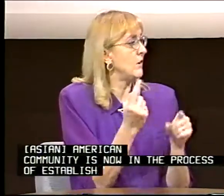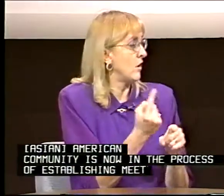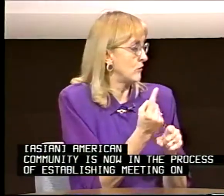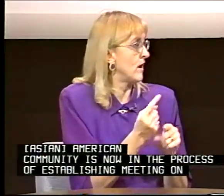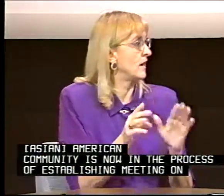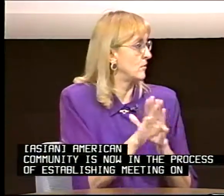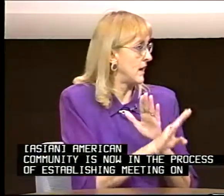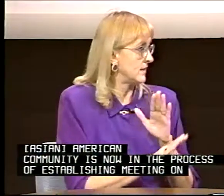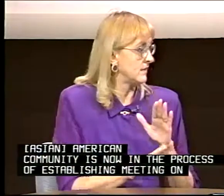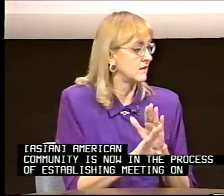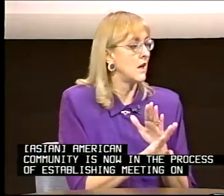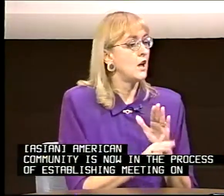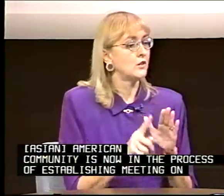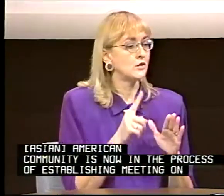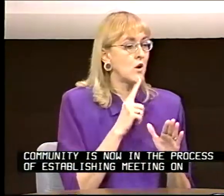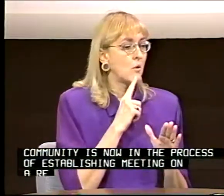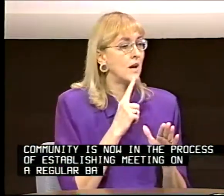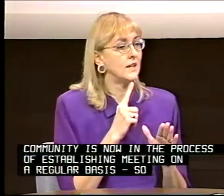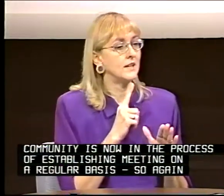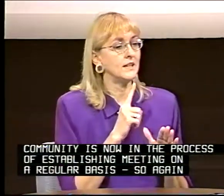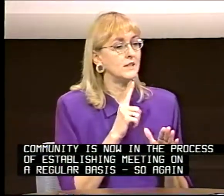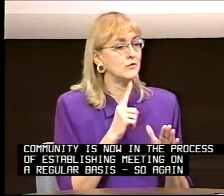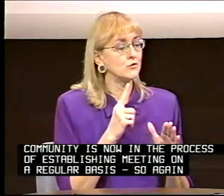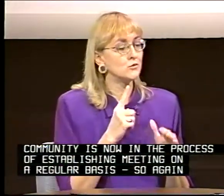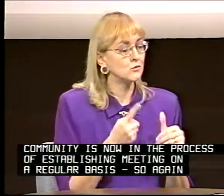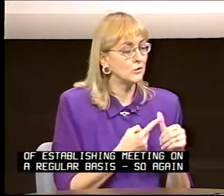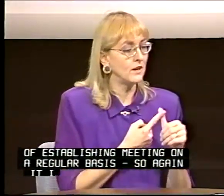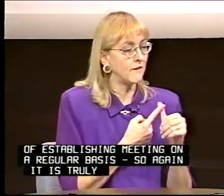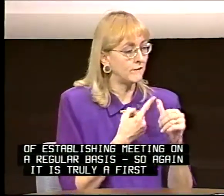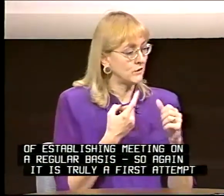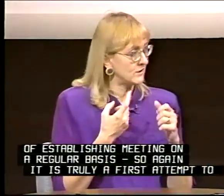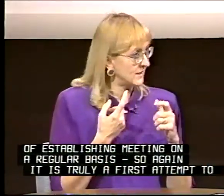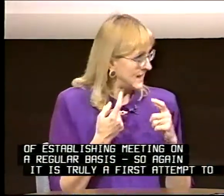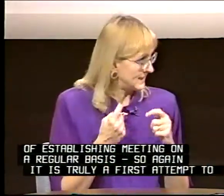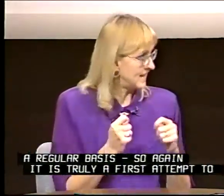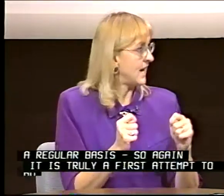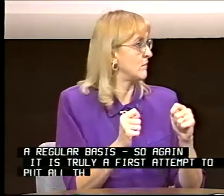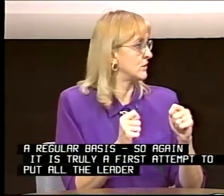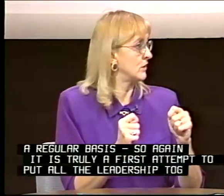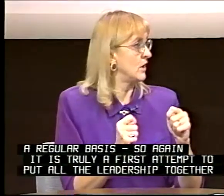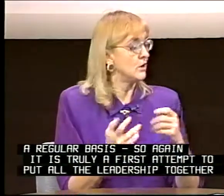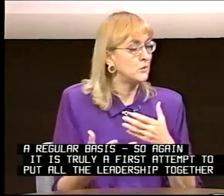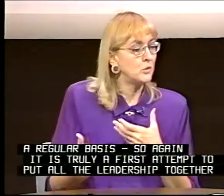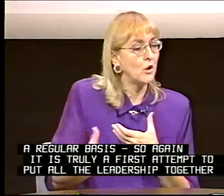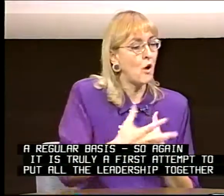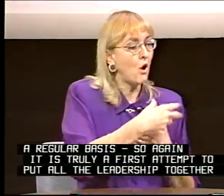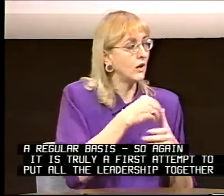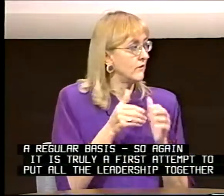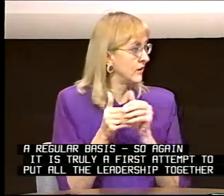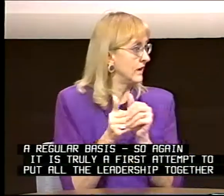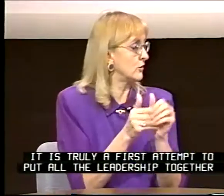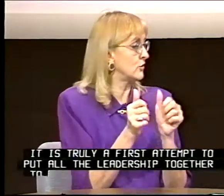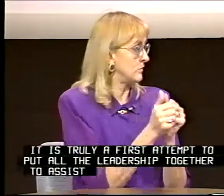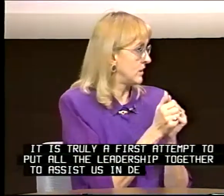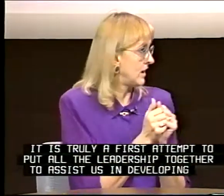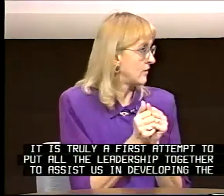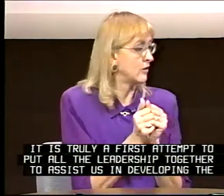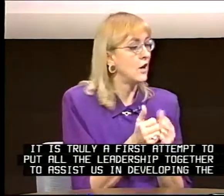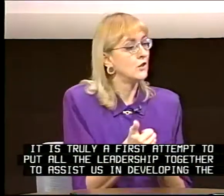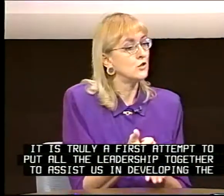on a regular basis. So, again, it is truly a first attempt to put all of the leadership together to